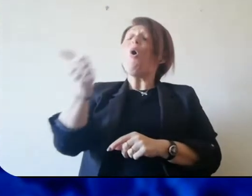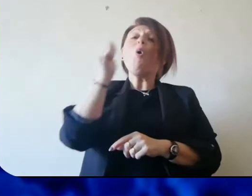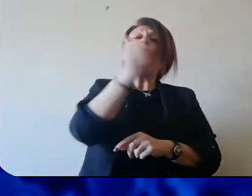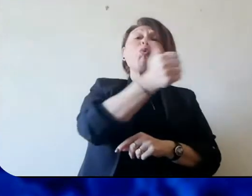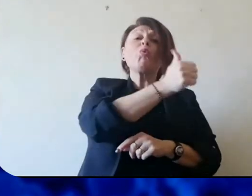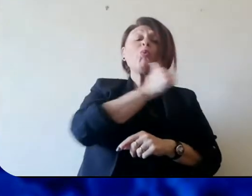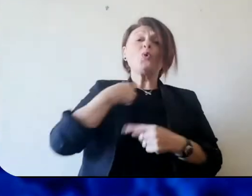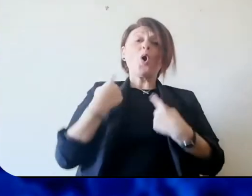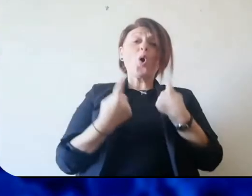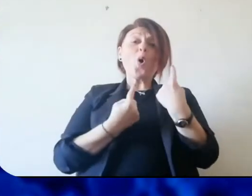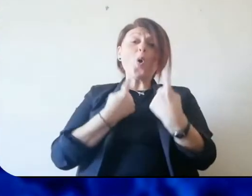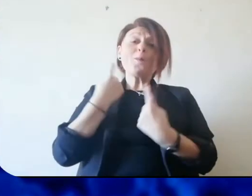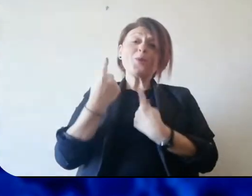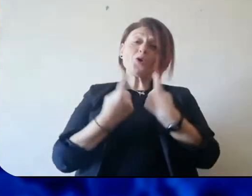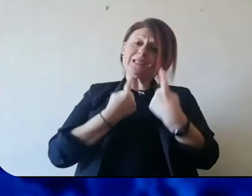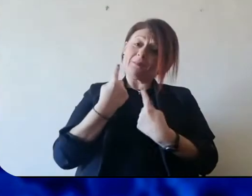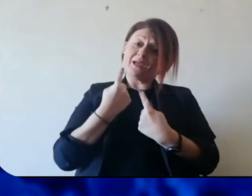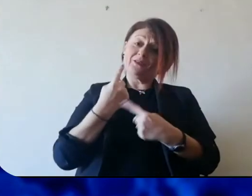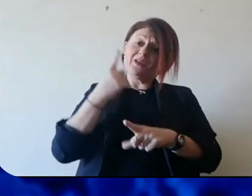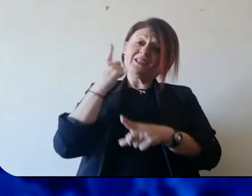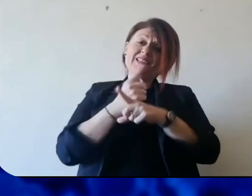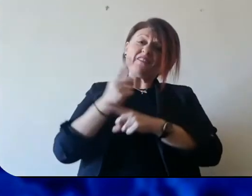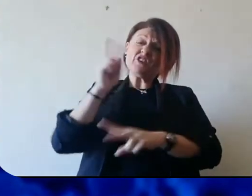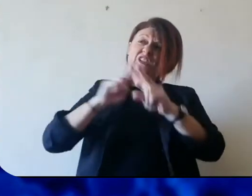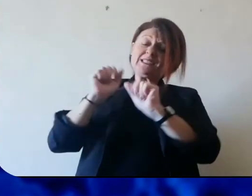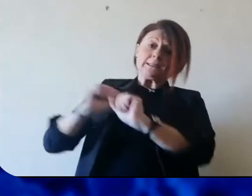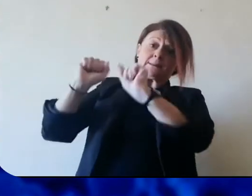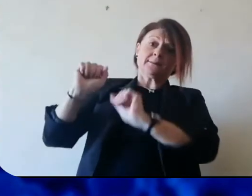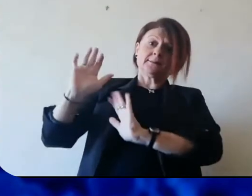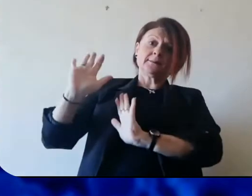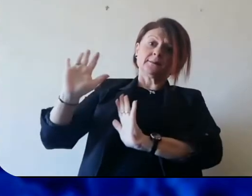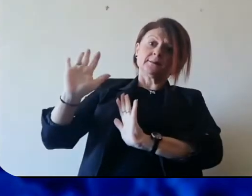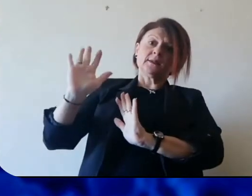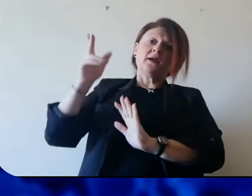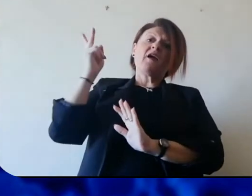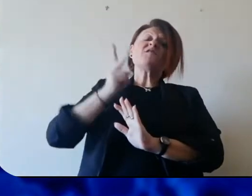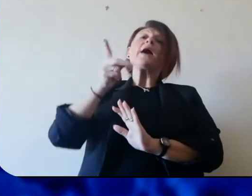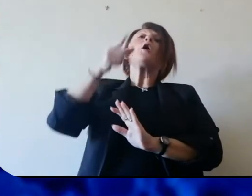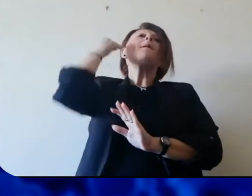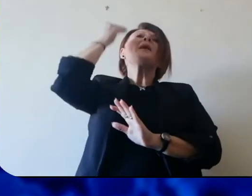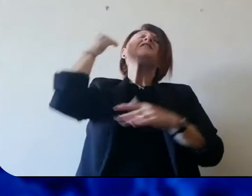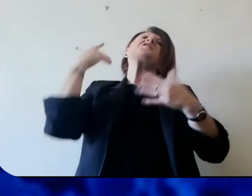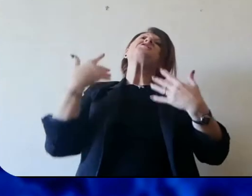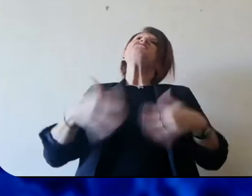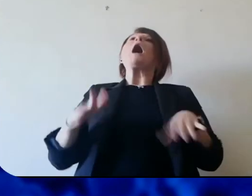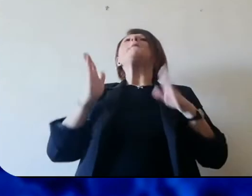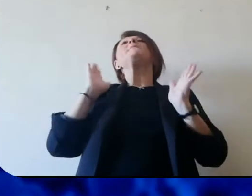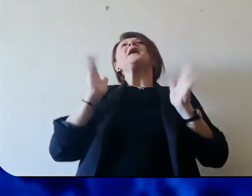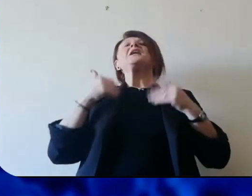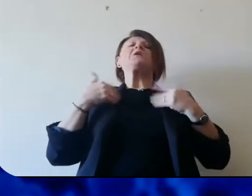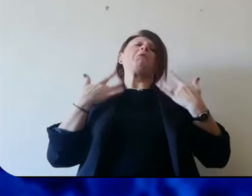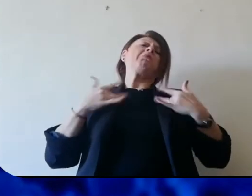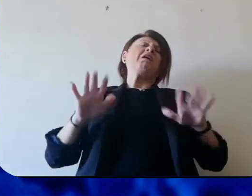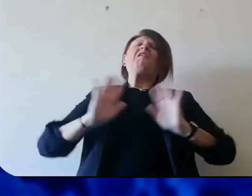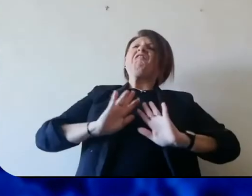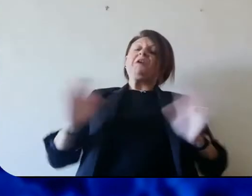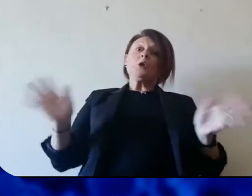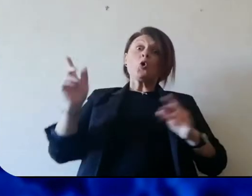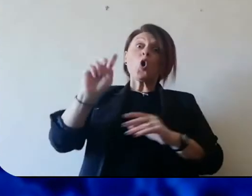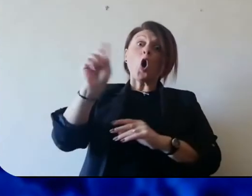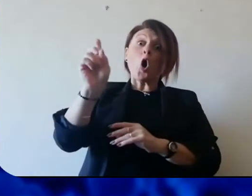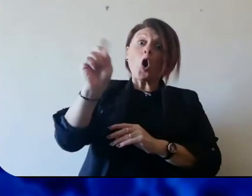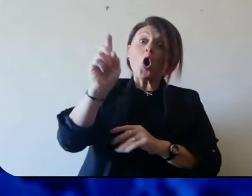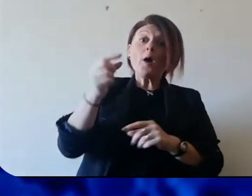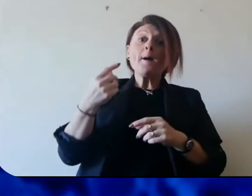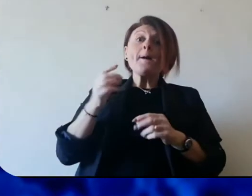Dipende da noi, dipende dai nostri comportamenti, riuscire a scongiurarla del tutto oppure no. Non siamo ancora fuori pericolo, come purtroppo